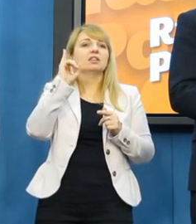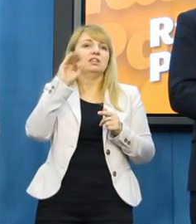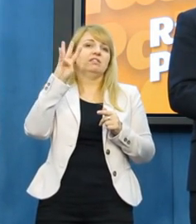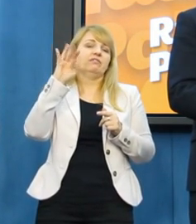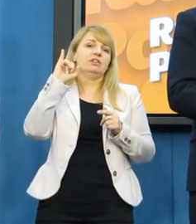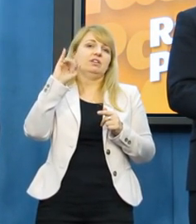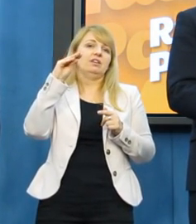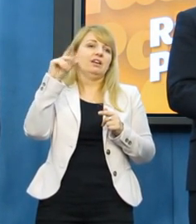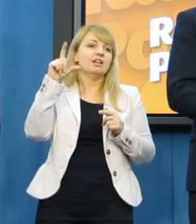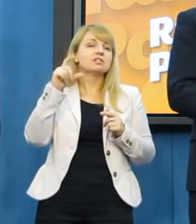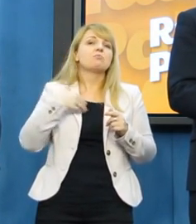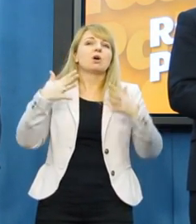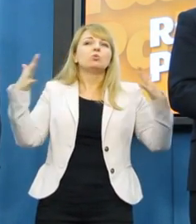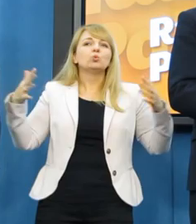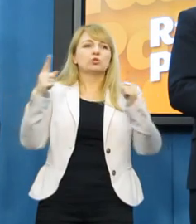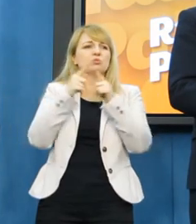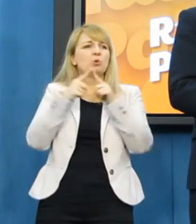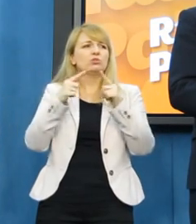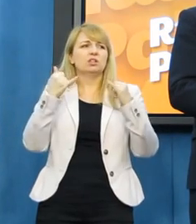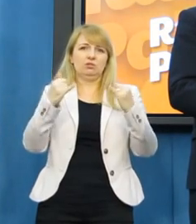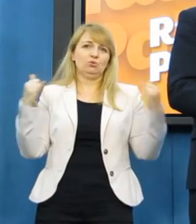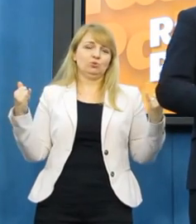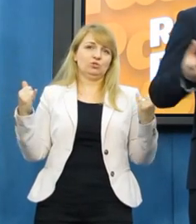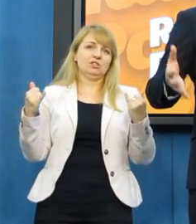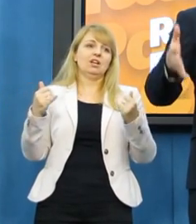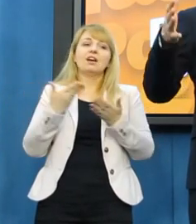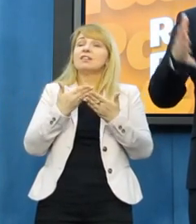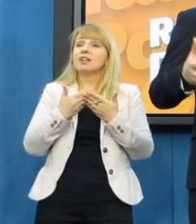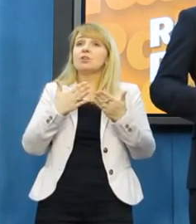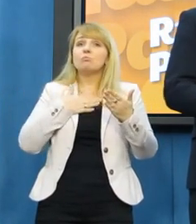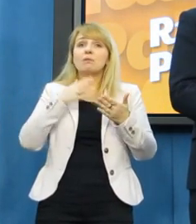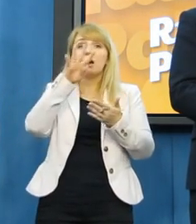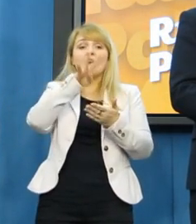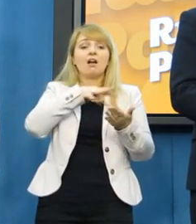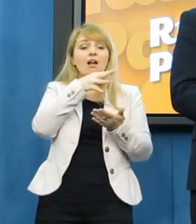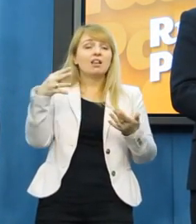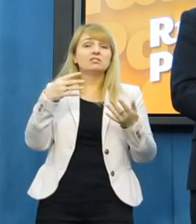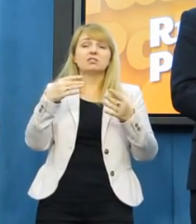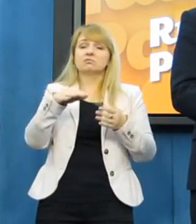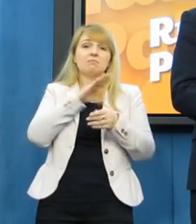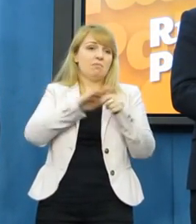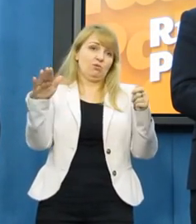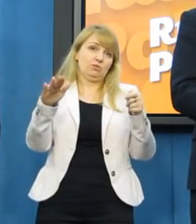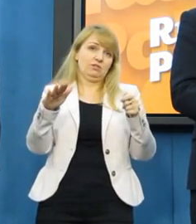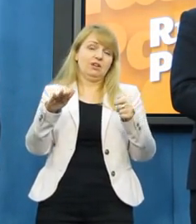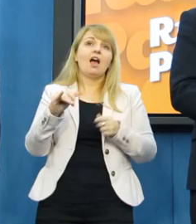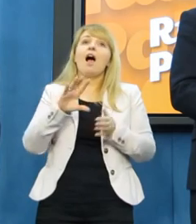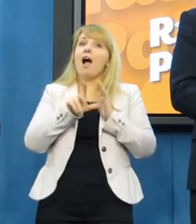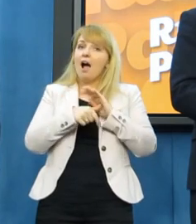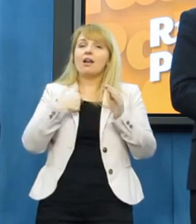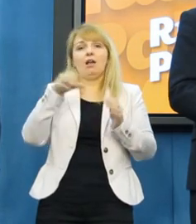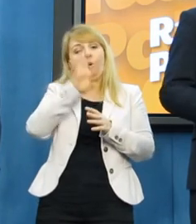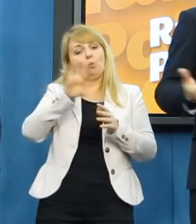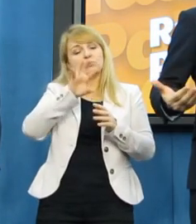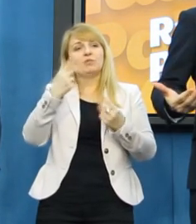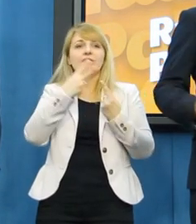spotkań i muszę jeszcze wykonać do końca tego tygodnia. I w związku z tym niestety mam kalendor profesornie zajęty, ale obserwowałem tę debatę